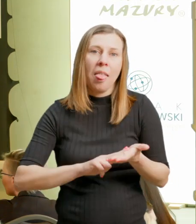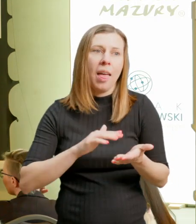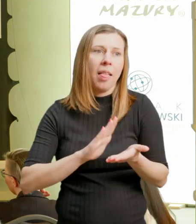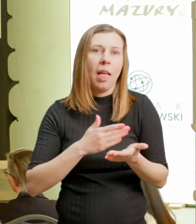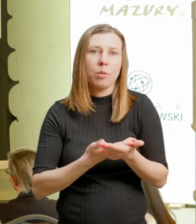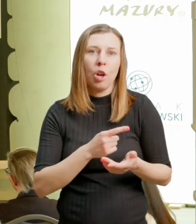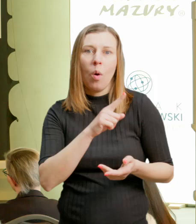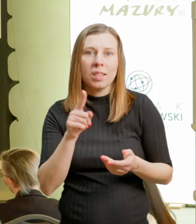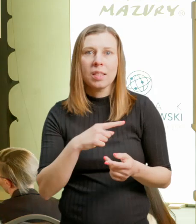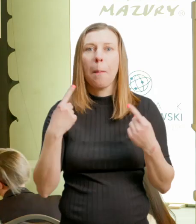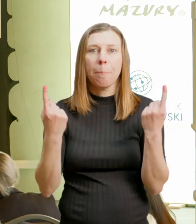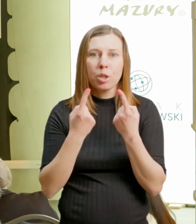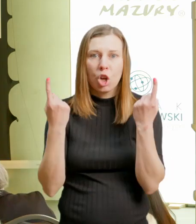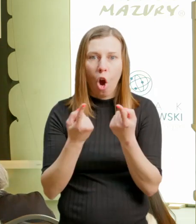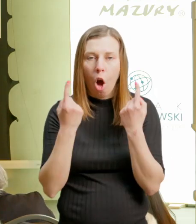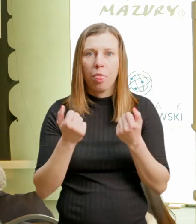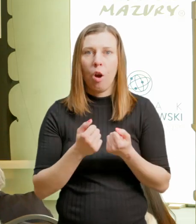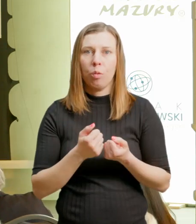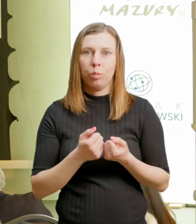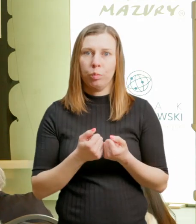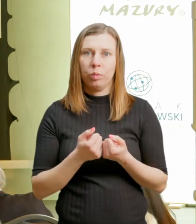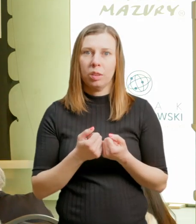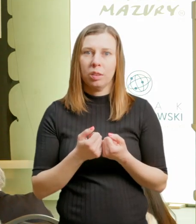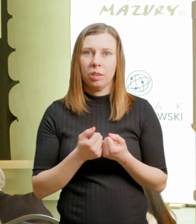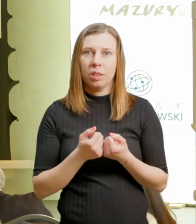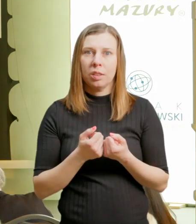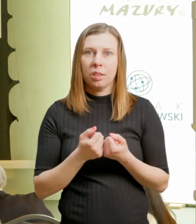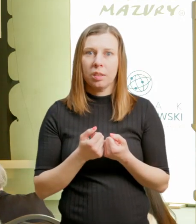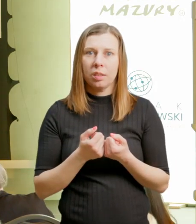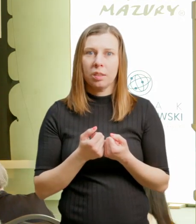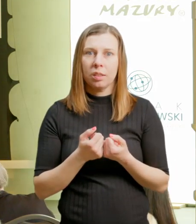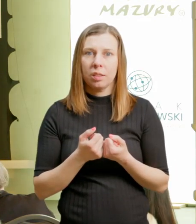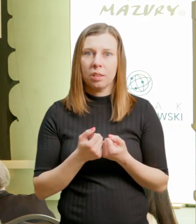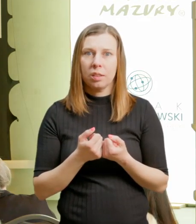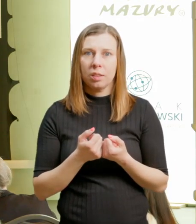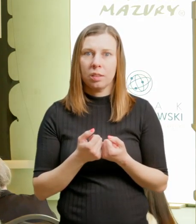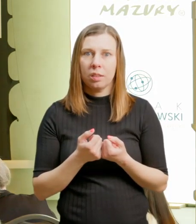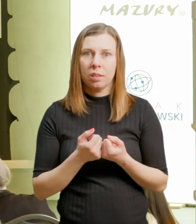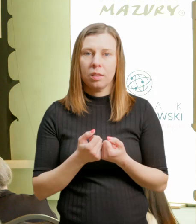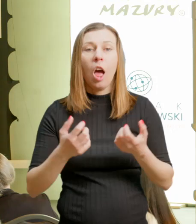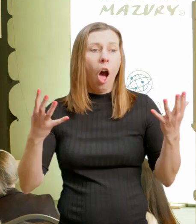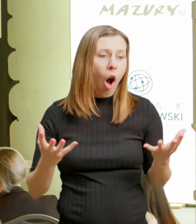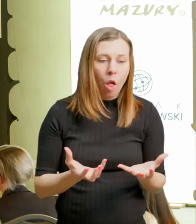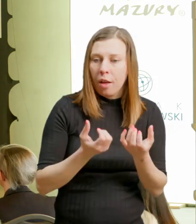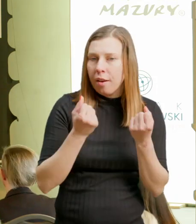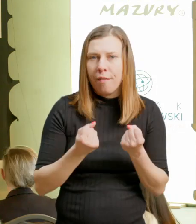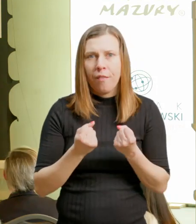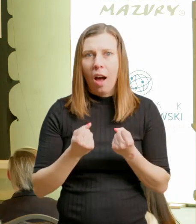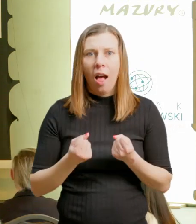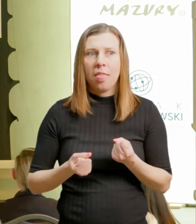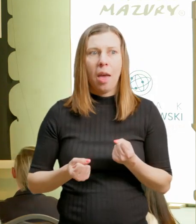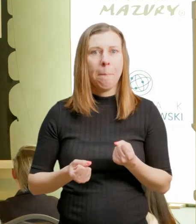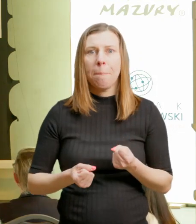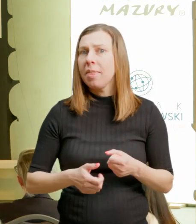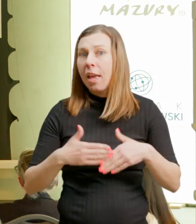również uczestnikami tych usług, które związane są z serwiwalem, z przygodą, z podróżą,